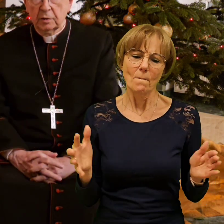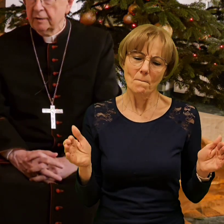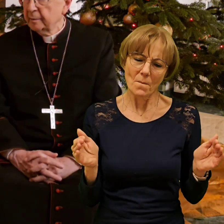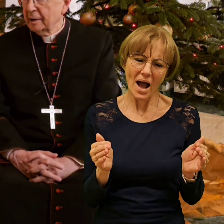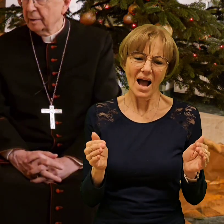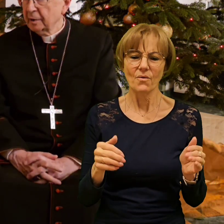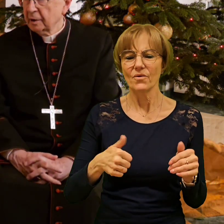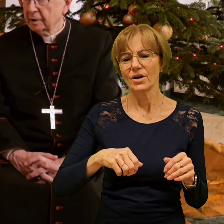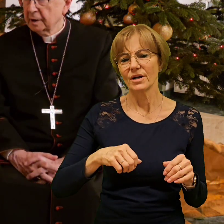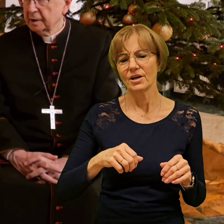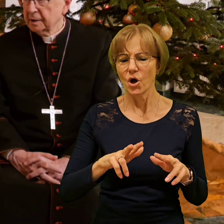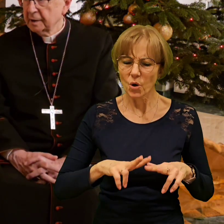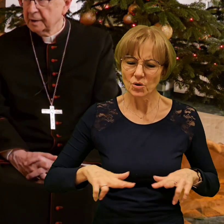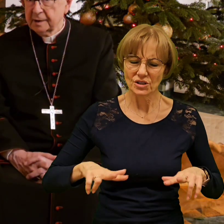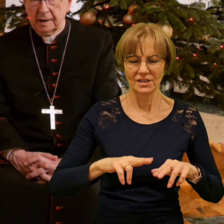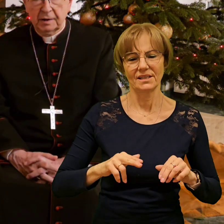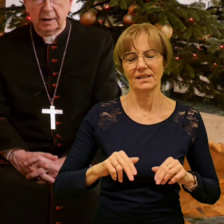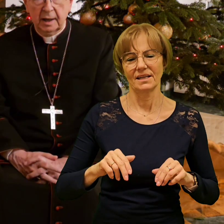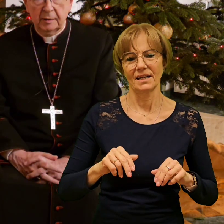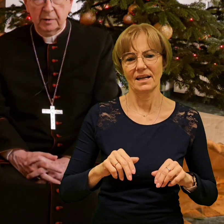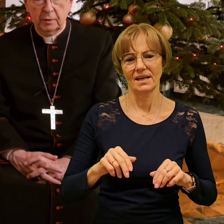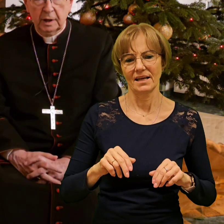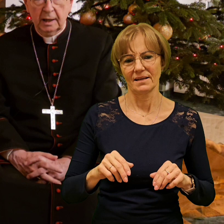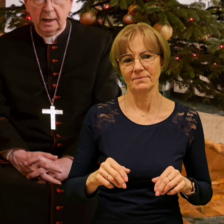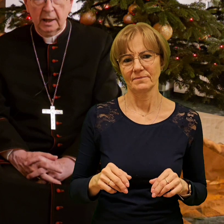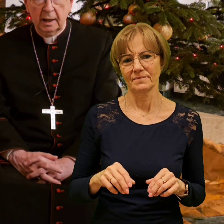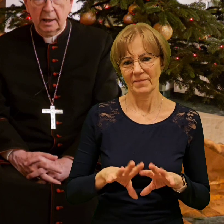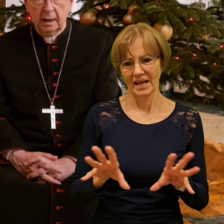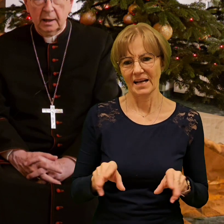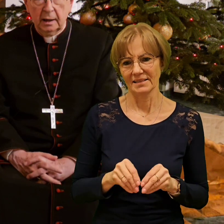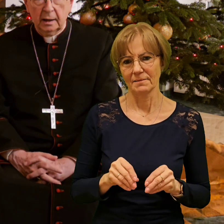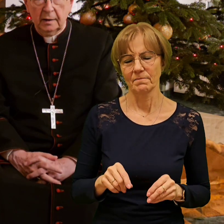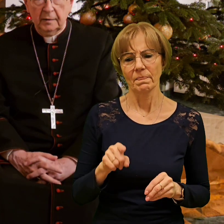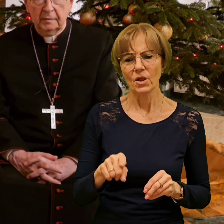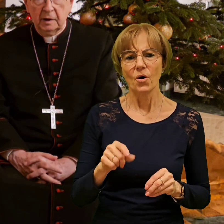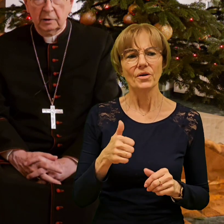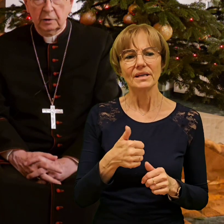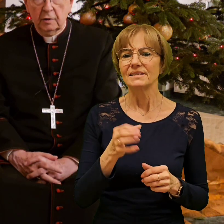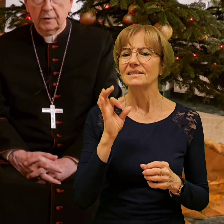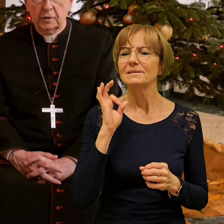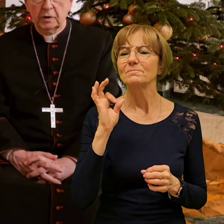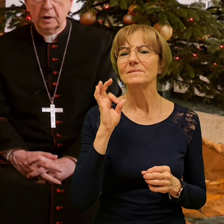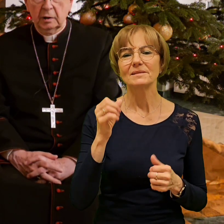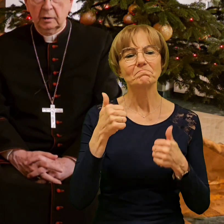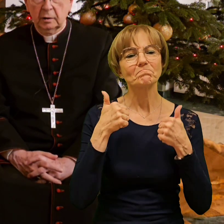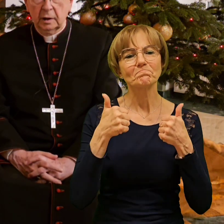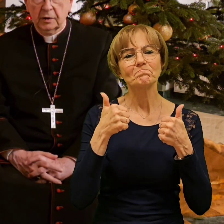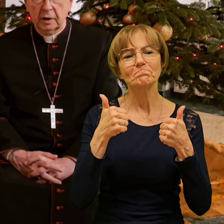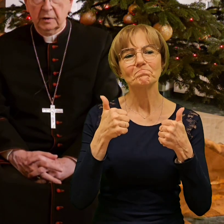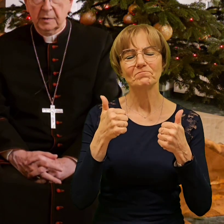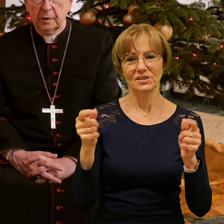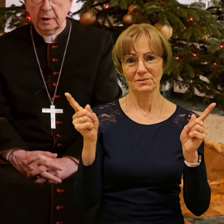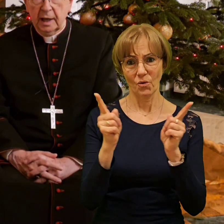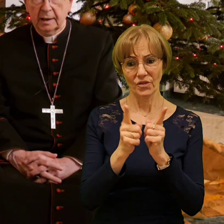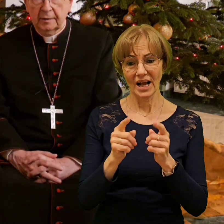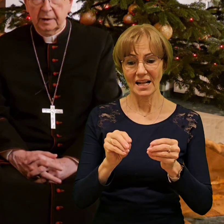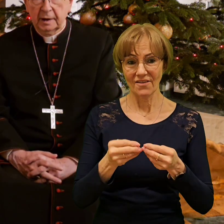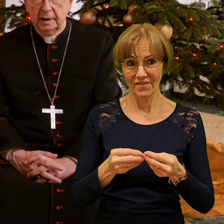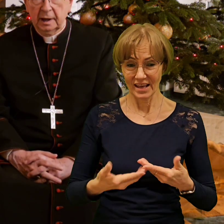koło małym gronie. Zasiadamy tutaj. I majątkowość tego naszego spotkania wigilijnego